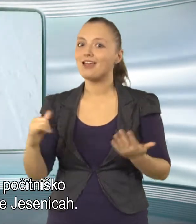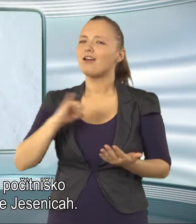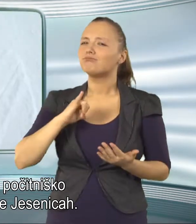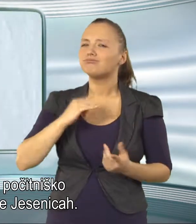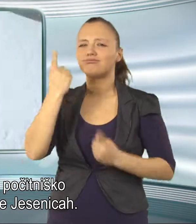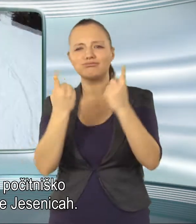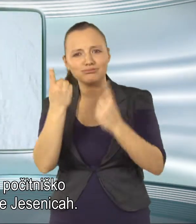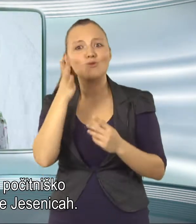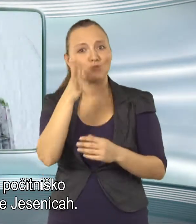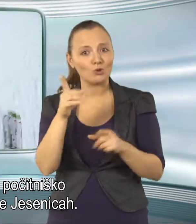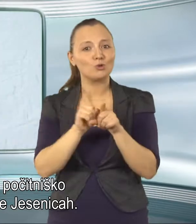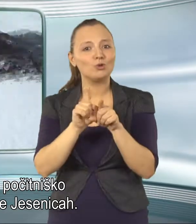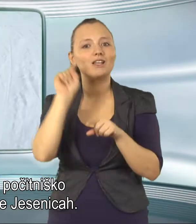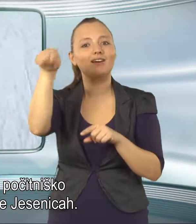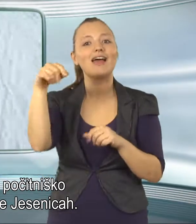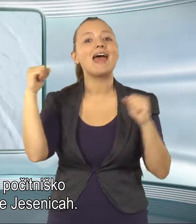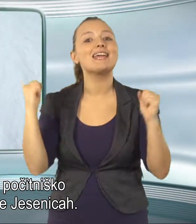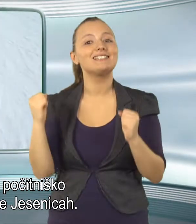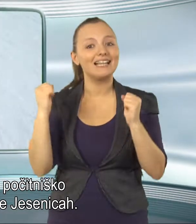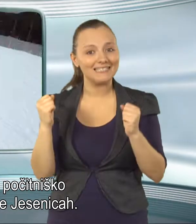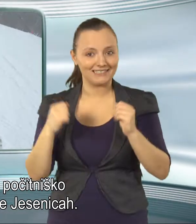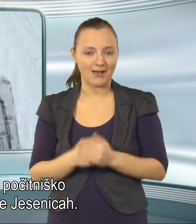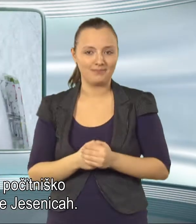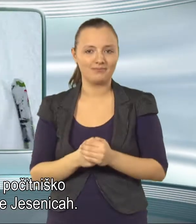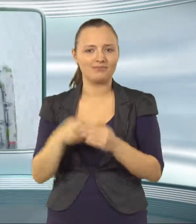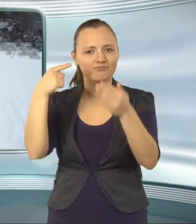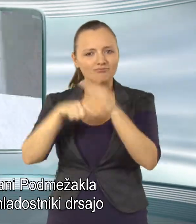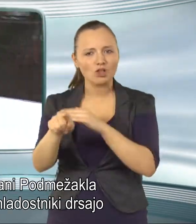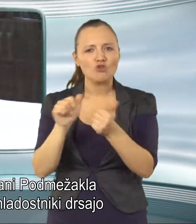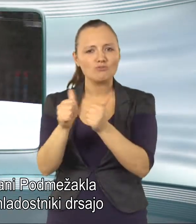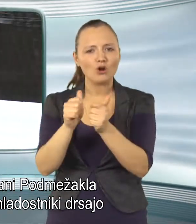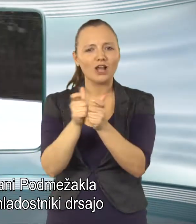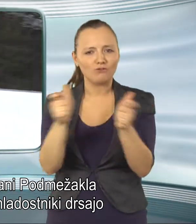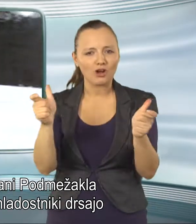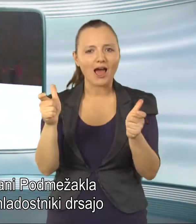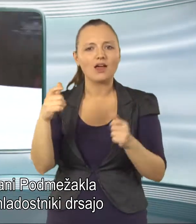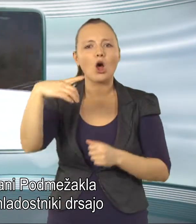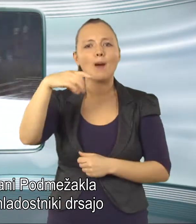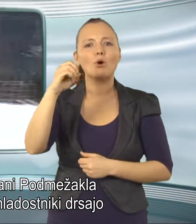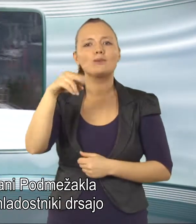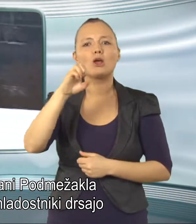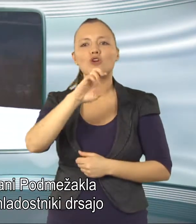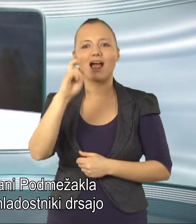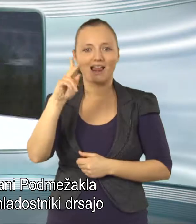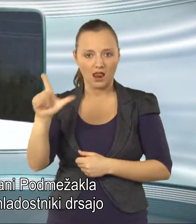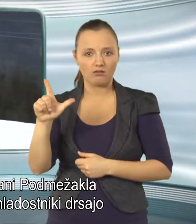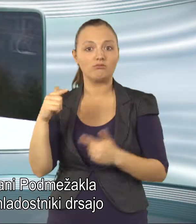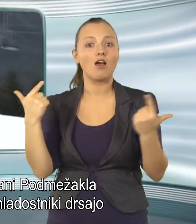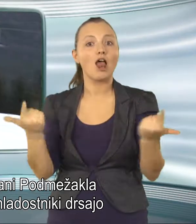Pestro bo počitniško dogajanje na jesenicah. V športni dvorani podmežakle lahko otroci in mladostniki